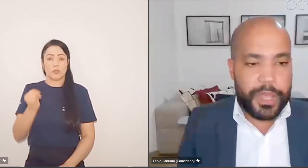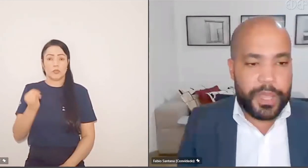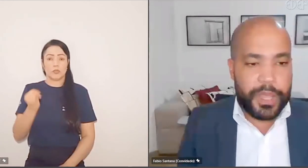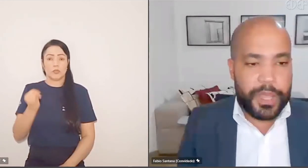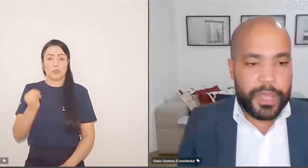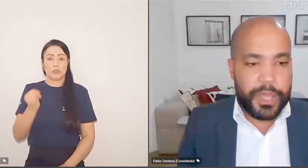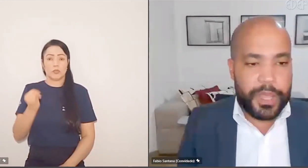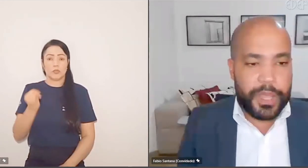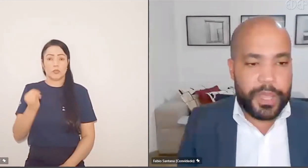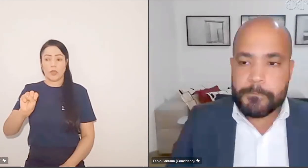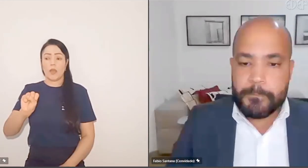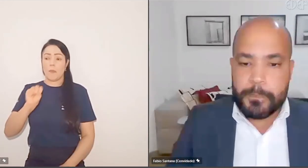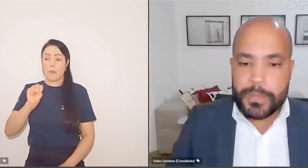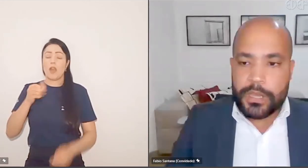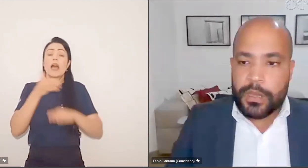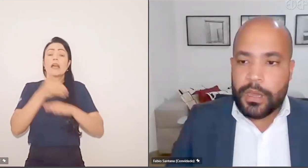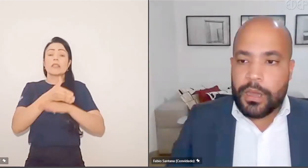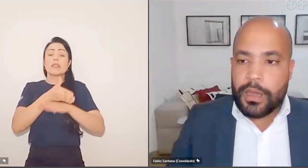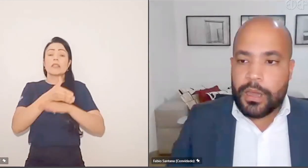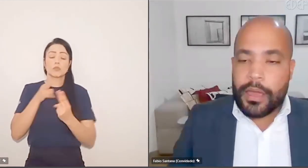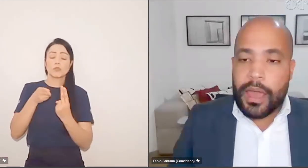O próprio acesso à SUS pode trazer essa informação.